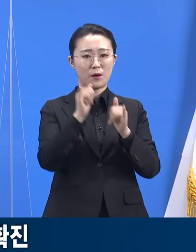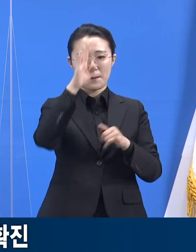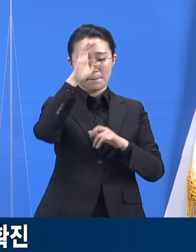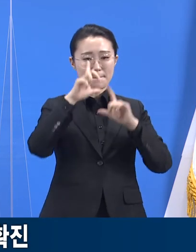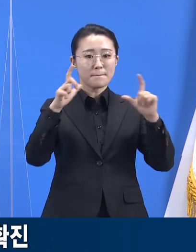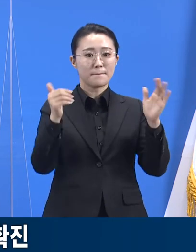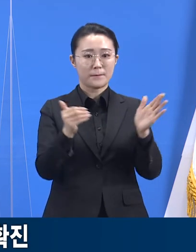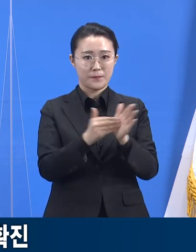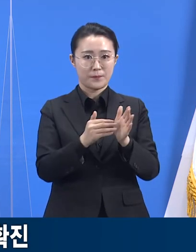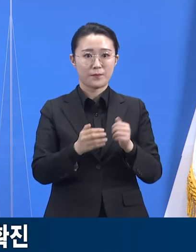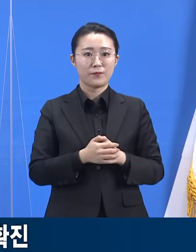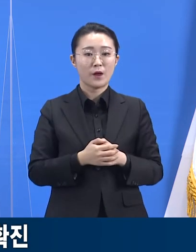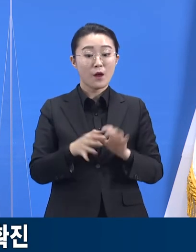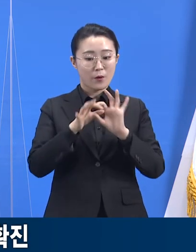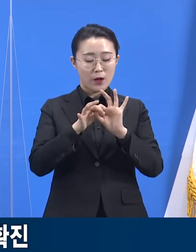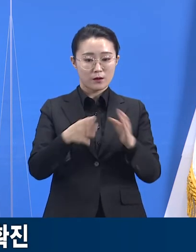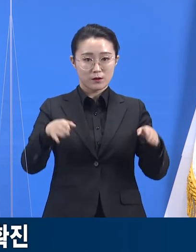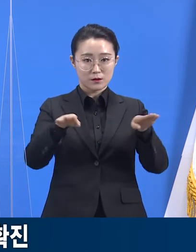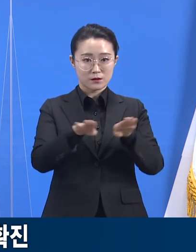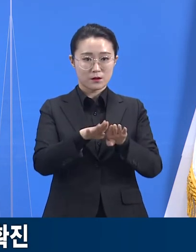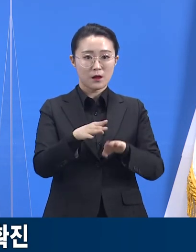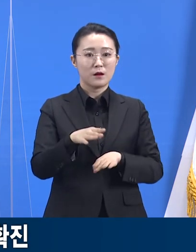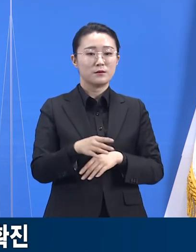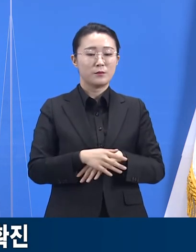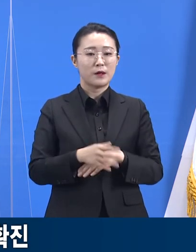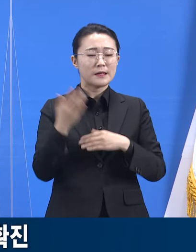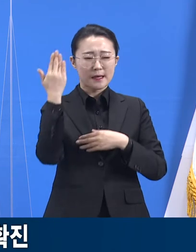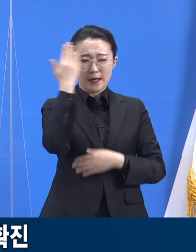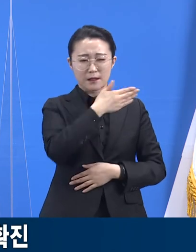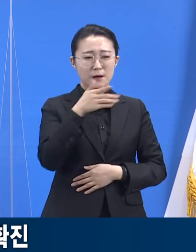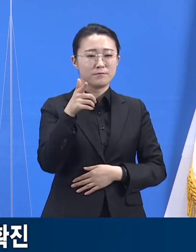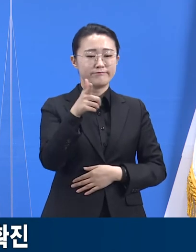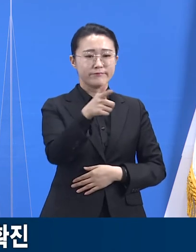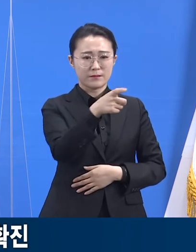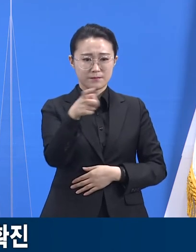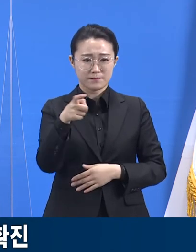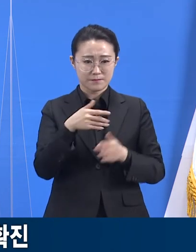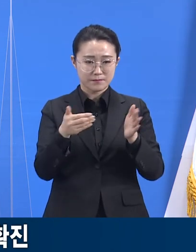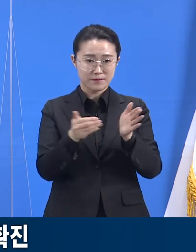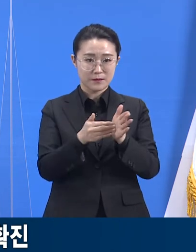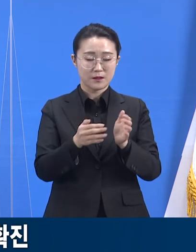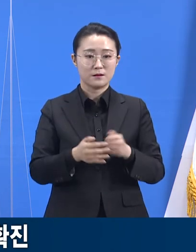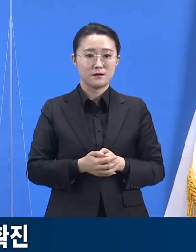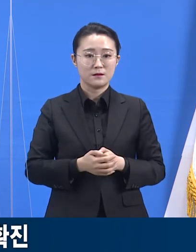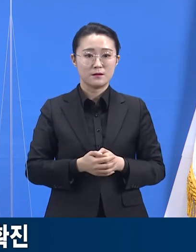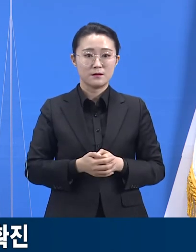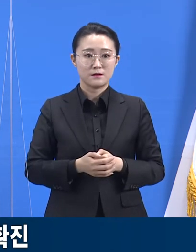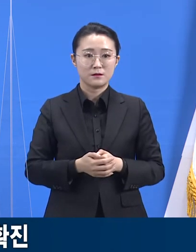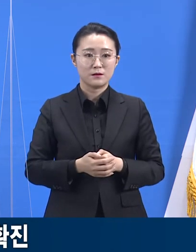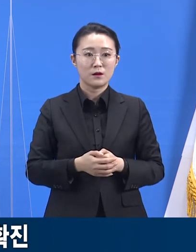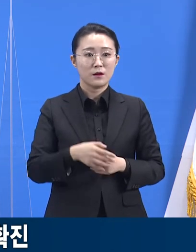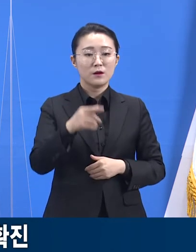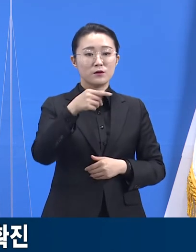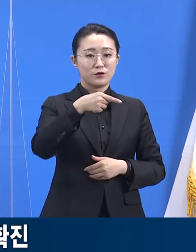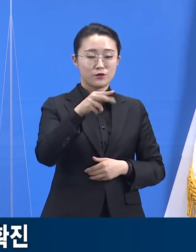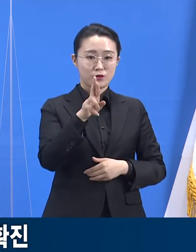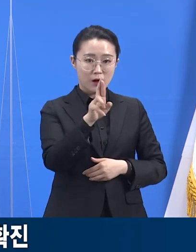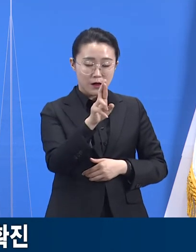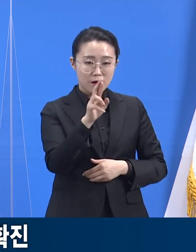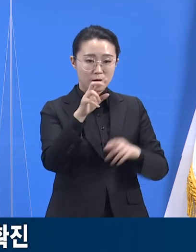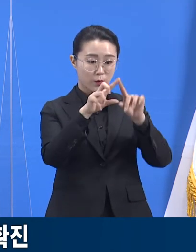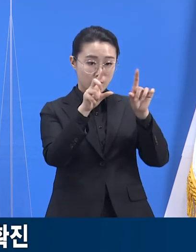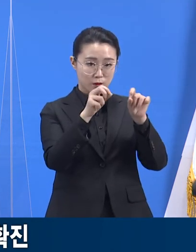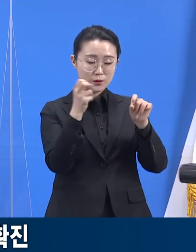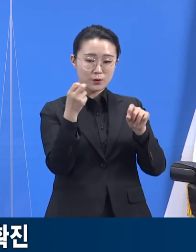완료했으며 운영 중지를 권고했습니다. QR코드나 수기 작성 명부가 미비한 경우가 있다고 판단,